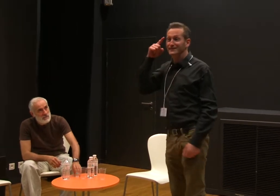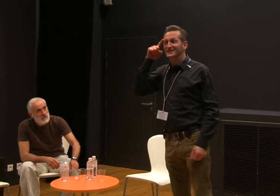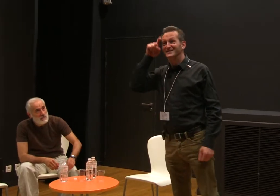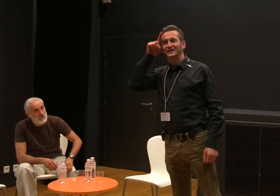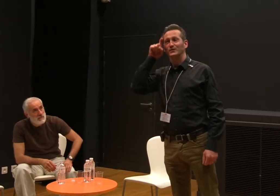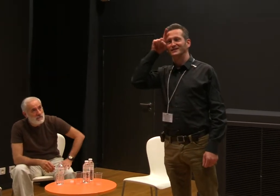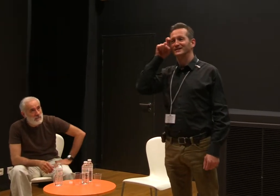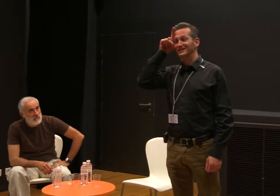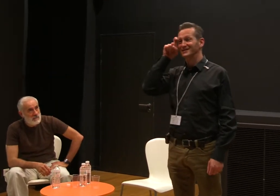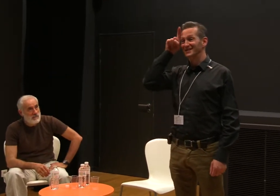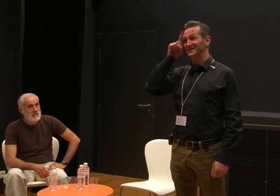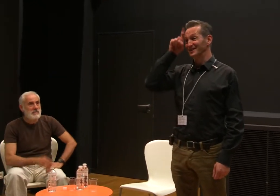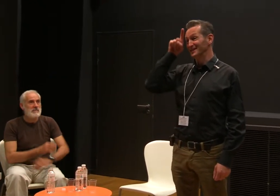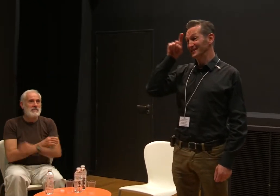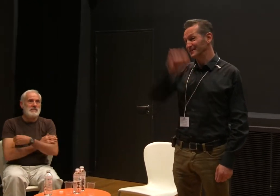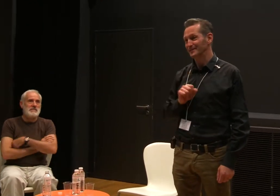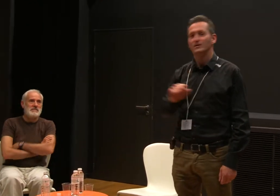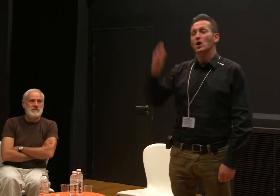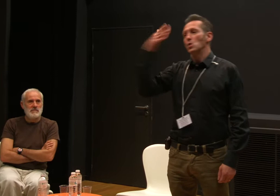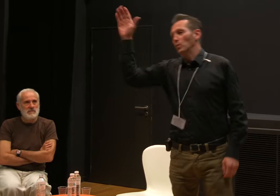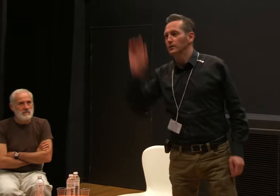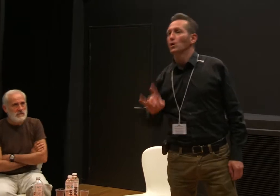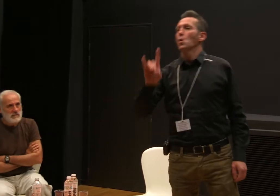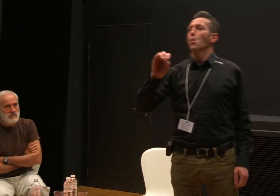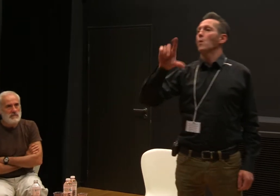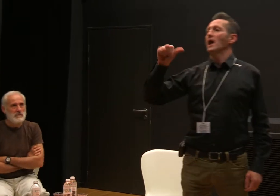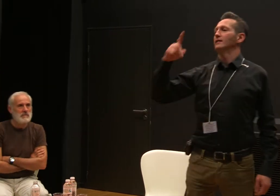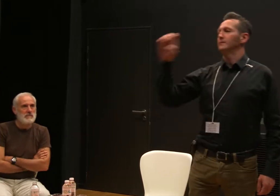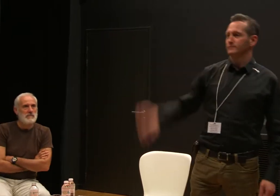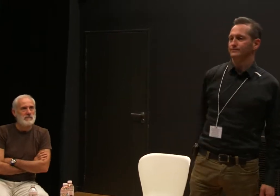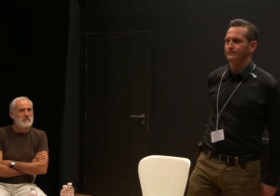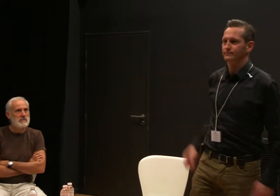Sarkozy, comme ça, le doigt sur le sourcil. Encore un autre. Hollande.